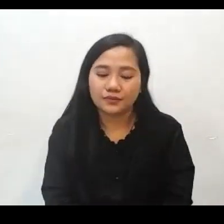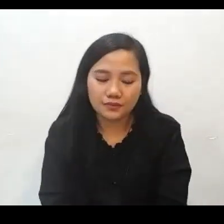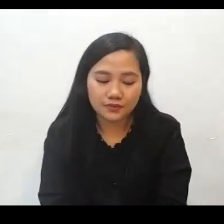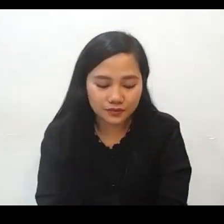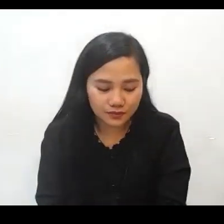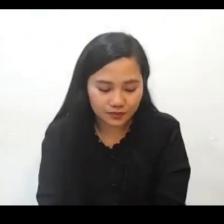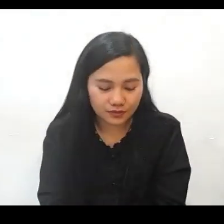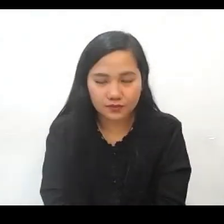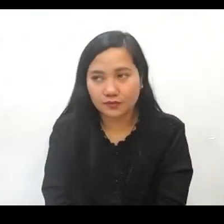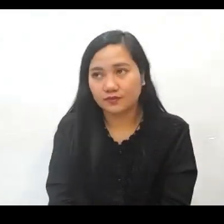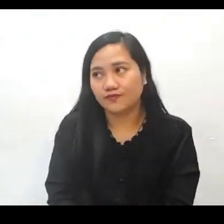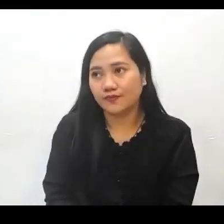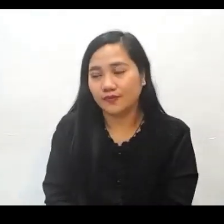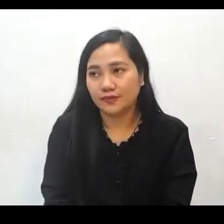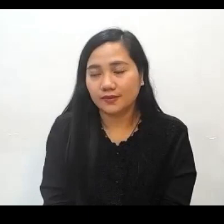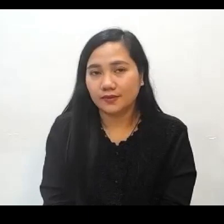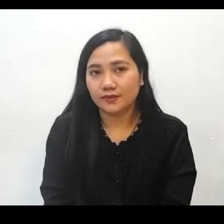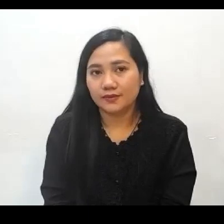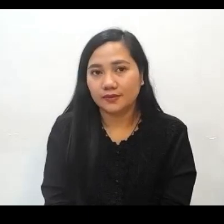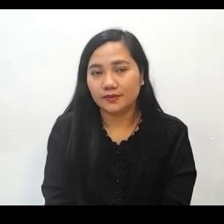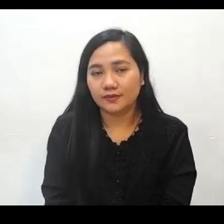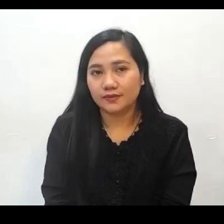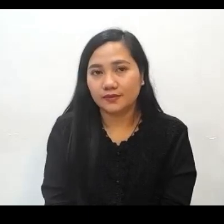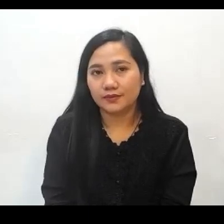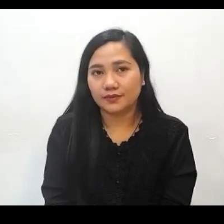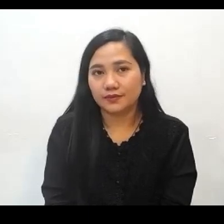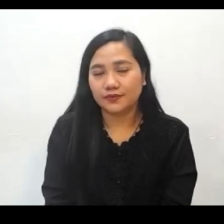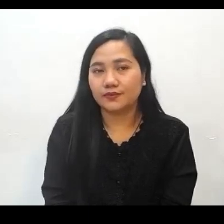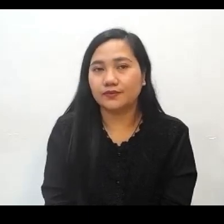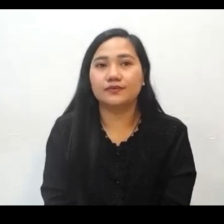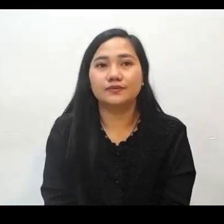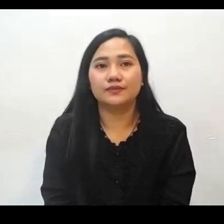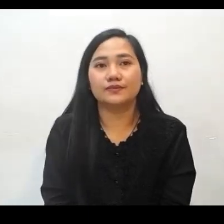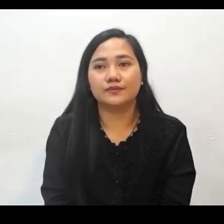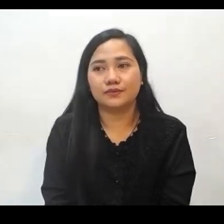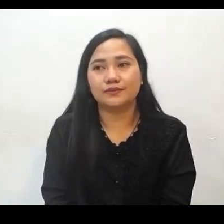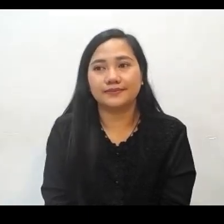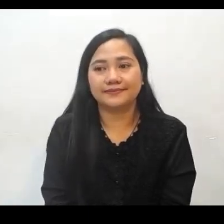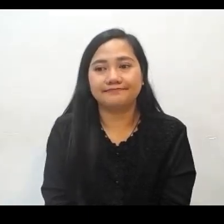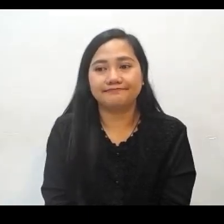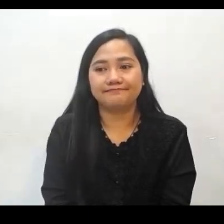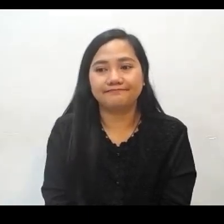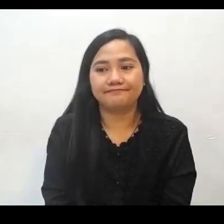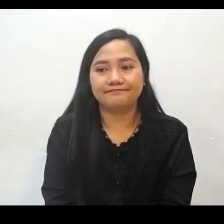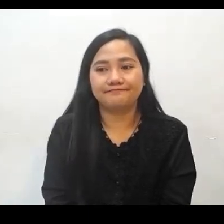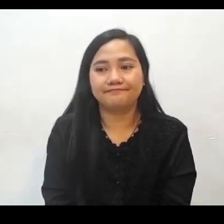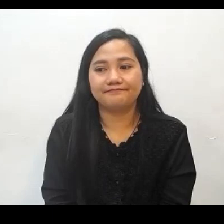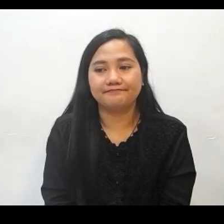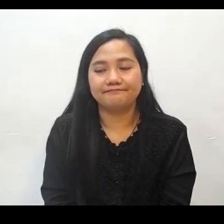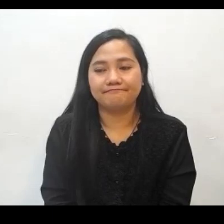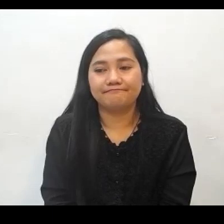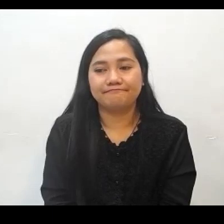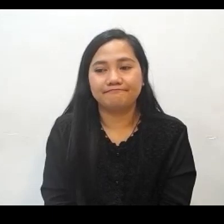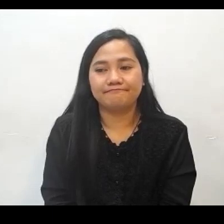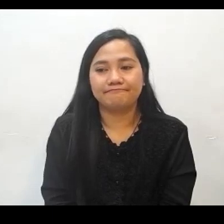kasamaan o anong pagsasama mayroon ng liwanag sa kadiliman. Verse 15. At anong pagkakasundo mayroon si Kristo kay Bilyal o anong